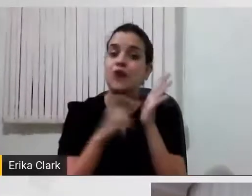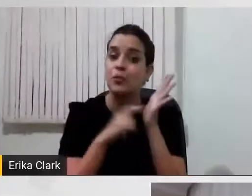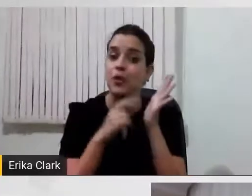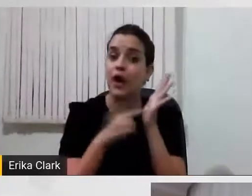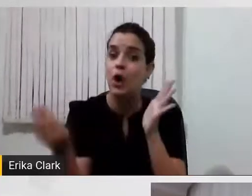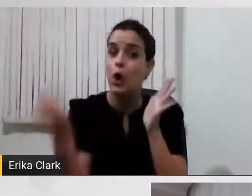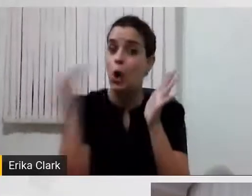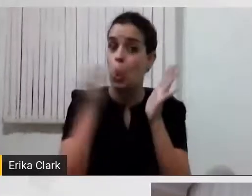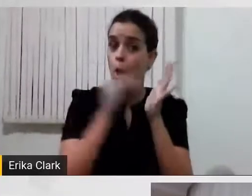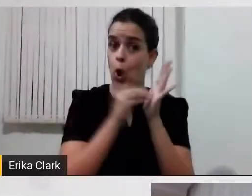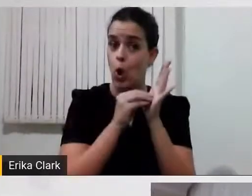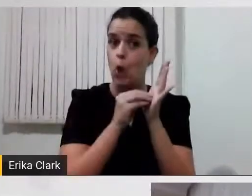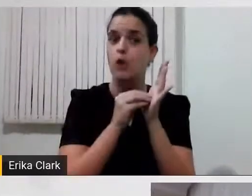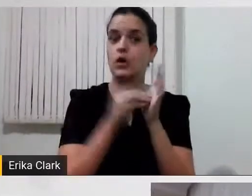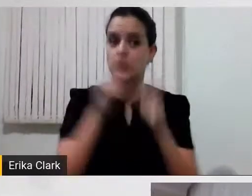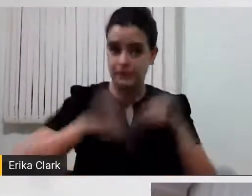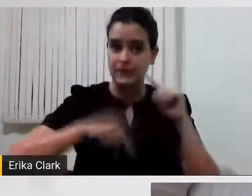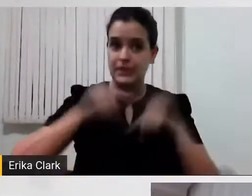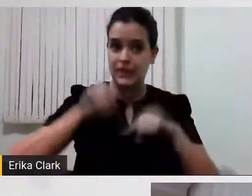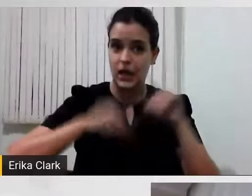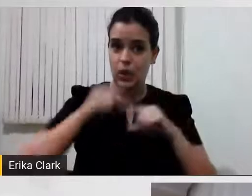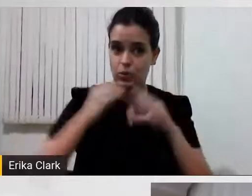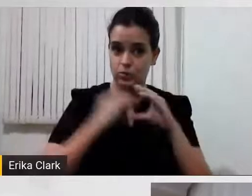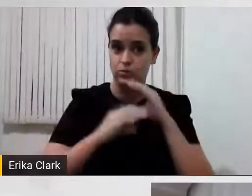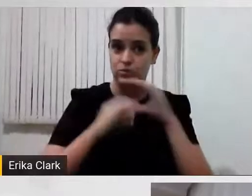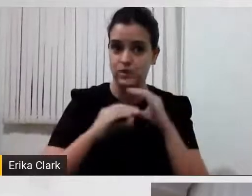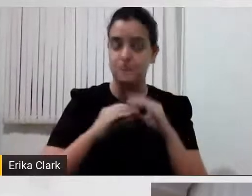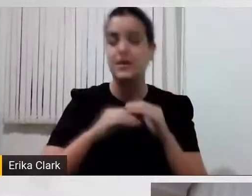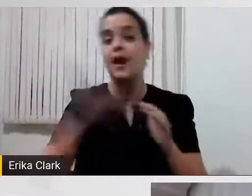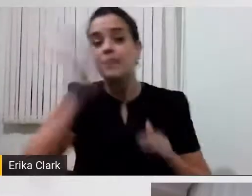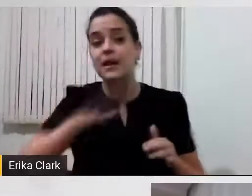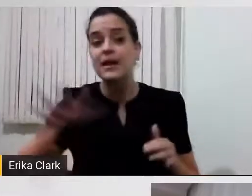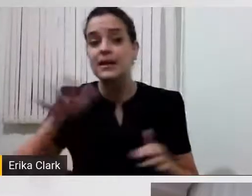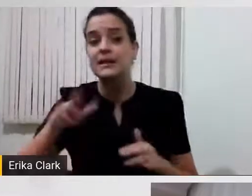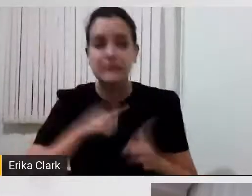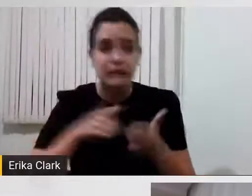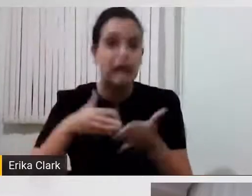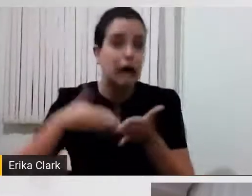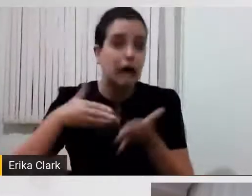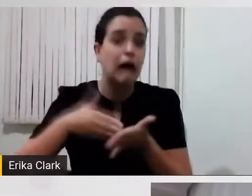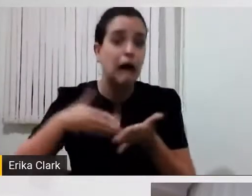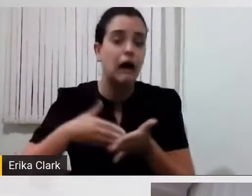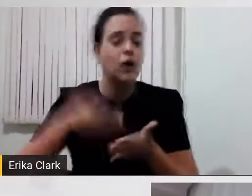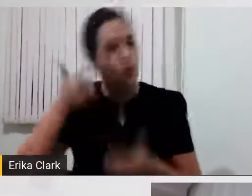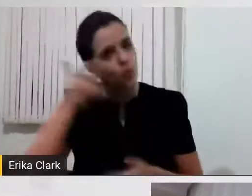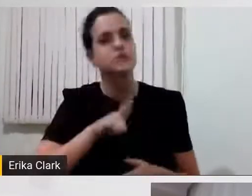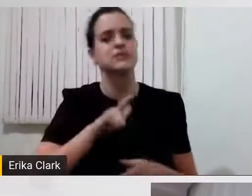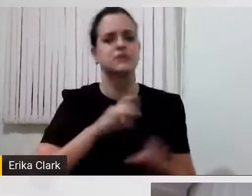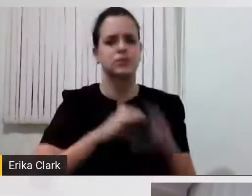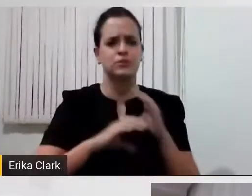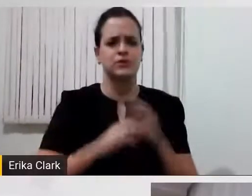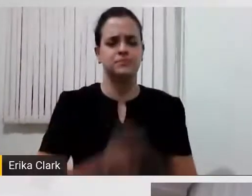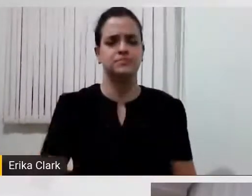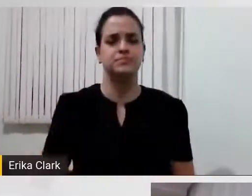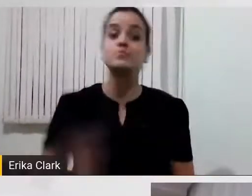para aquela criança que tem o impedimento da comunicação possa também se comunicar. Aqui em Porto Alegre, Sônia, a